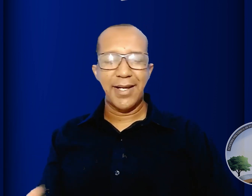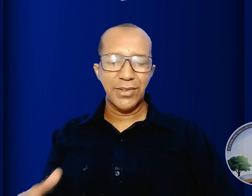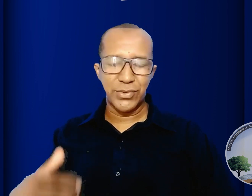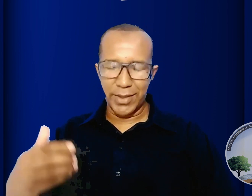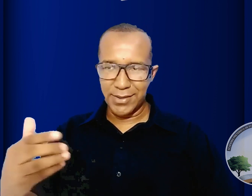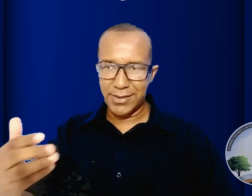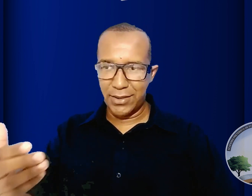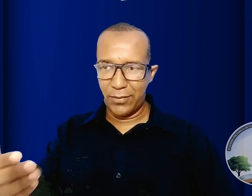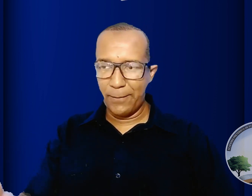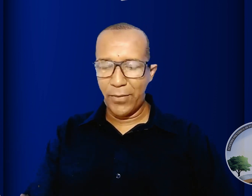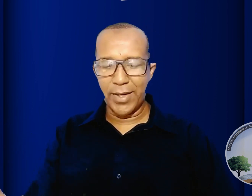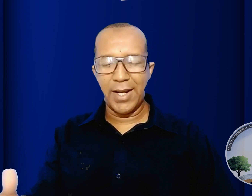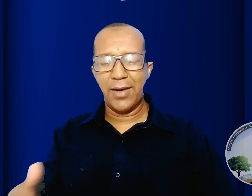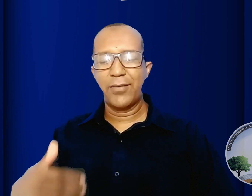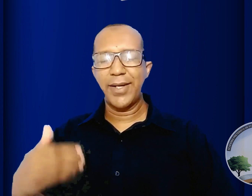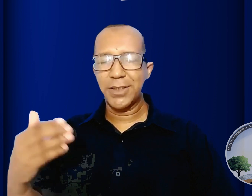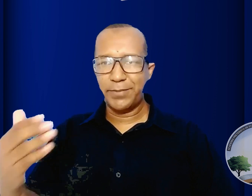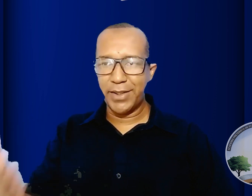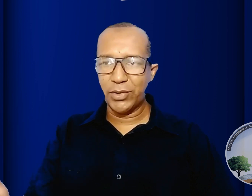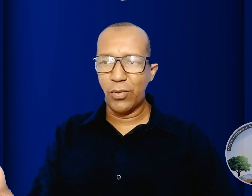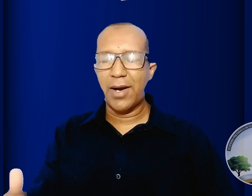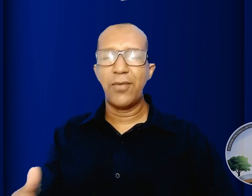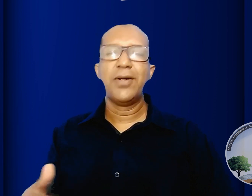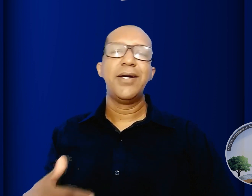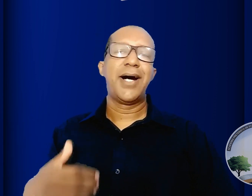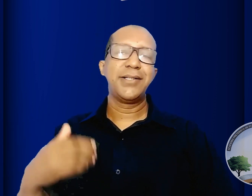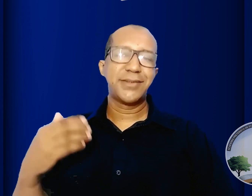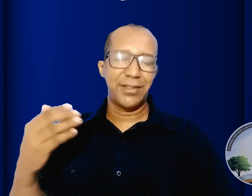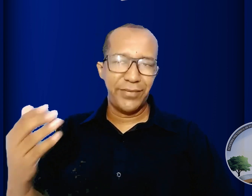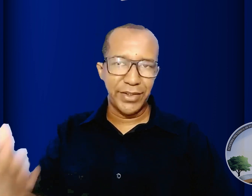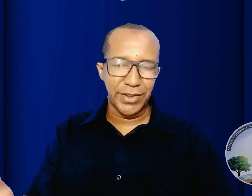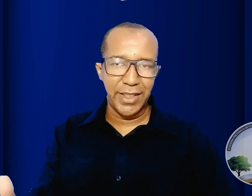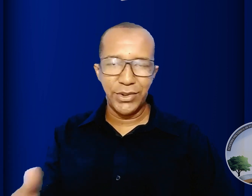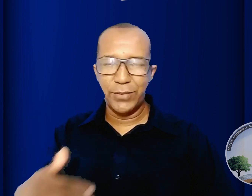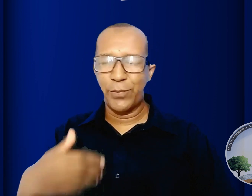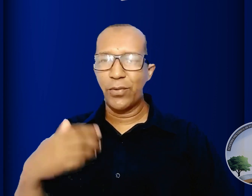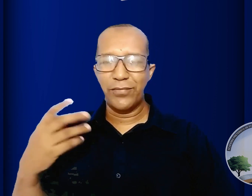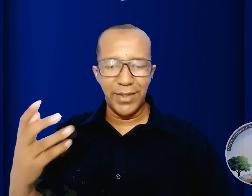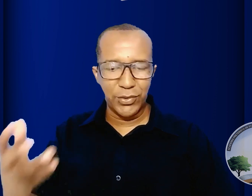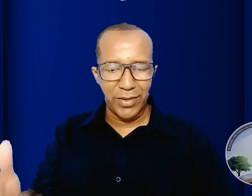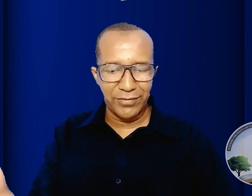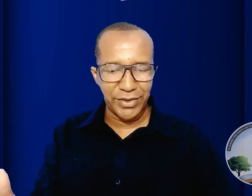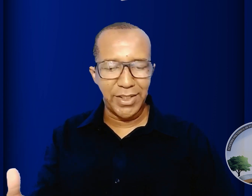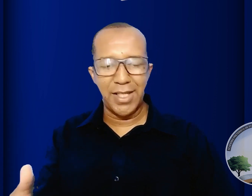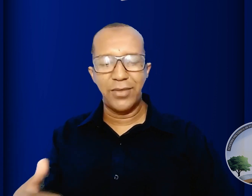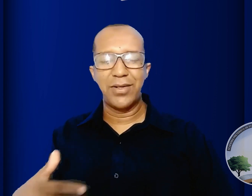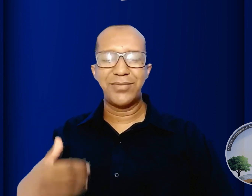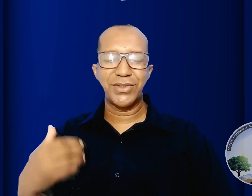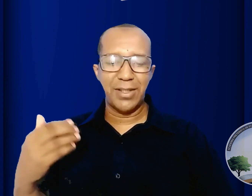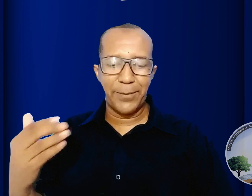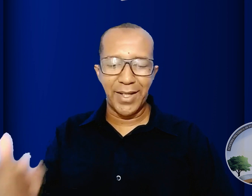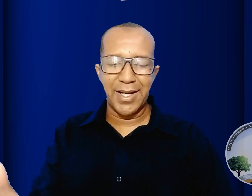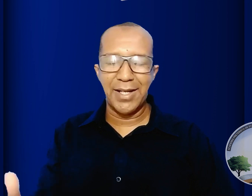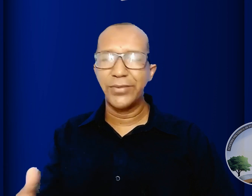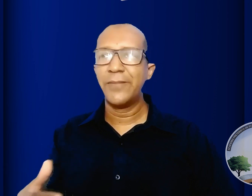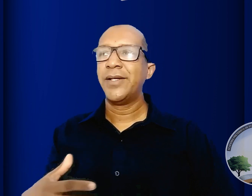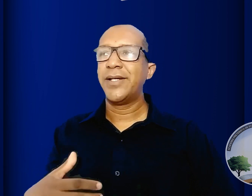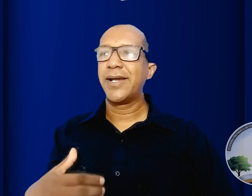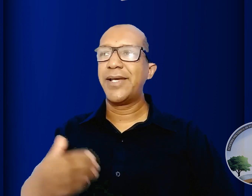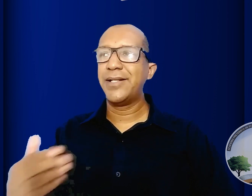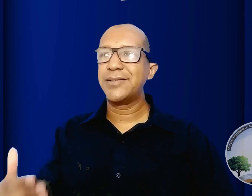ressurreição moral espiritual onde está virgente por via do Evangelho o Evangelho é pregado e aqueles